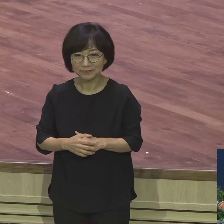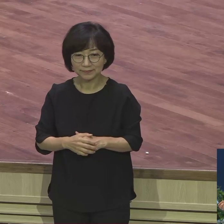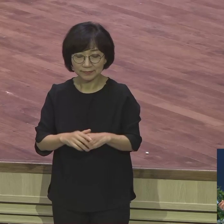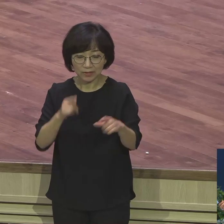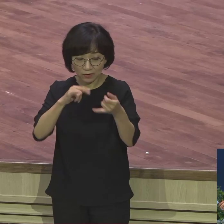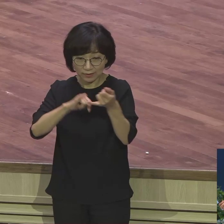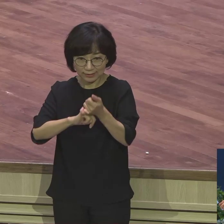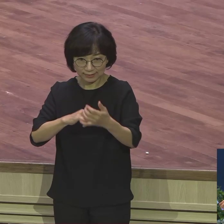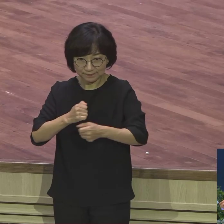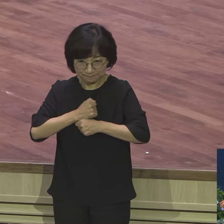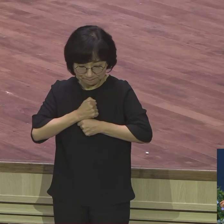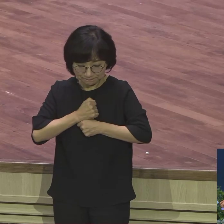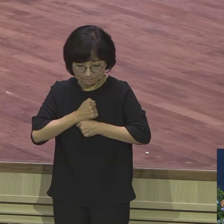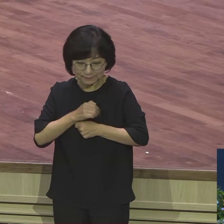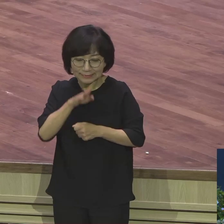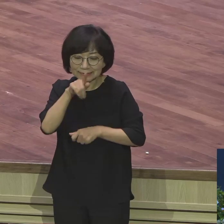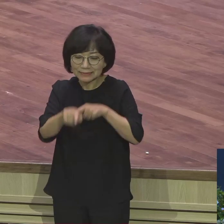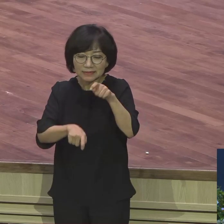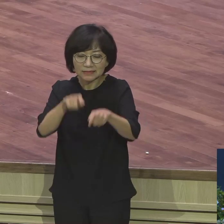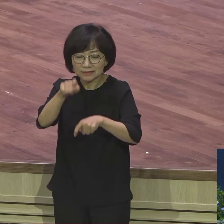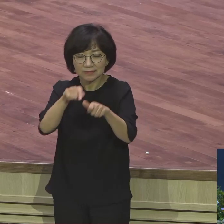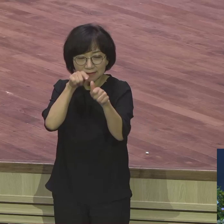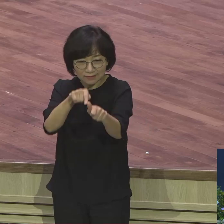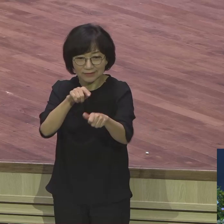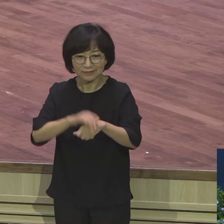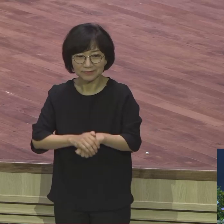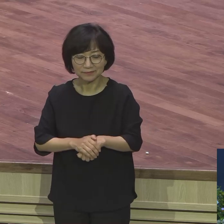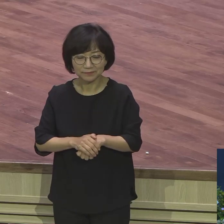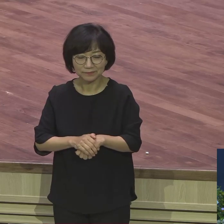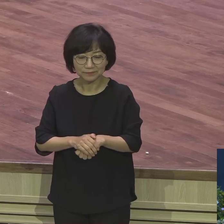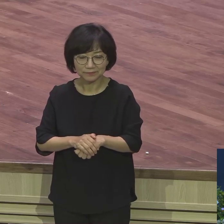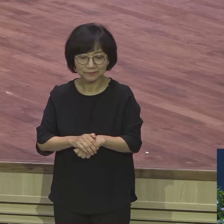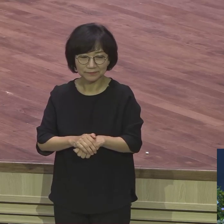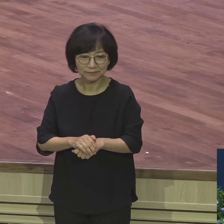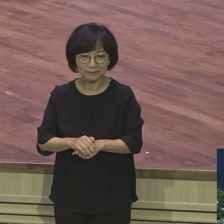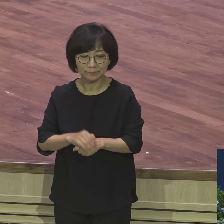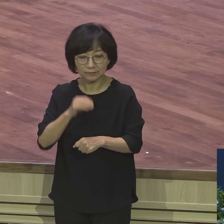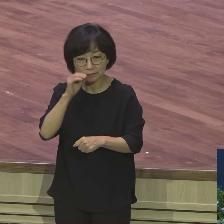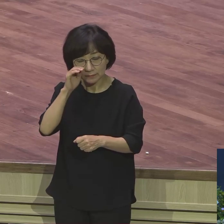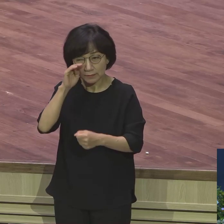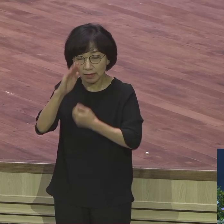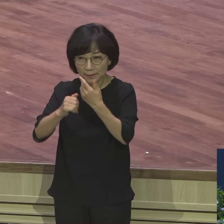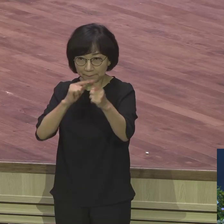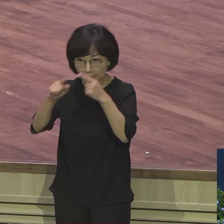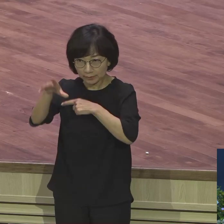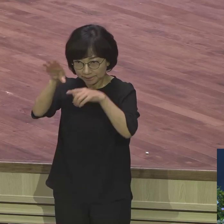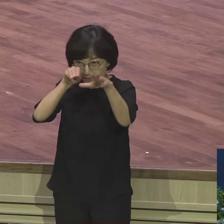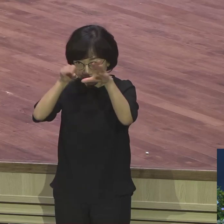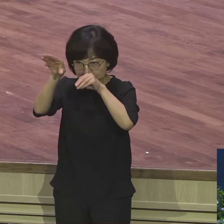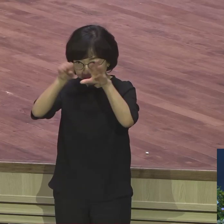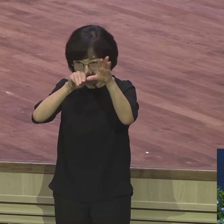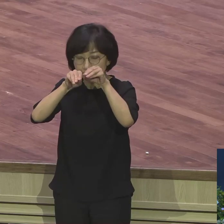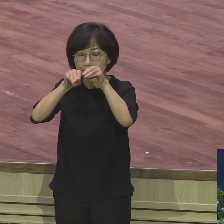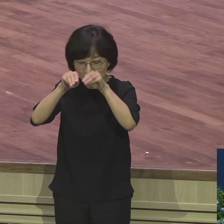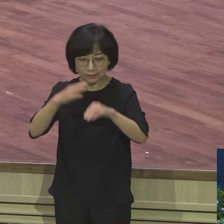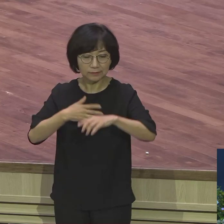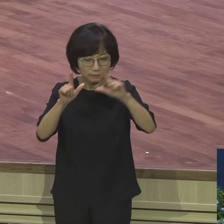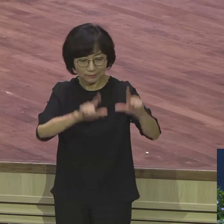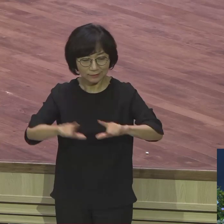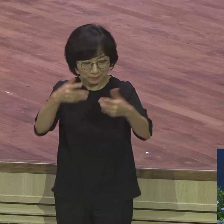이 말씀을 들었으면 삶 속에 적용해서 좀 변화되라 생각을 좀 터에